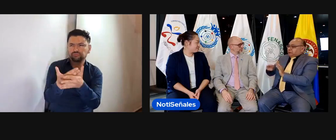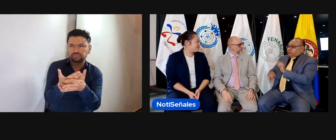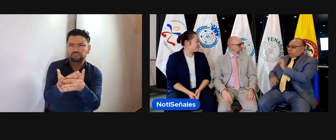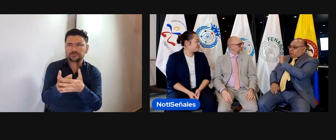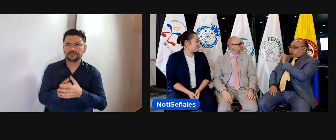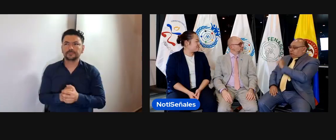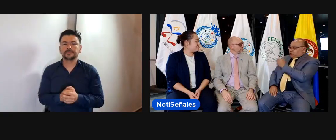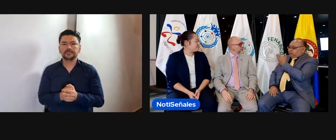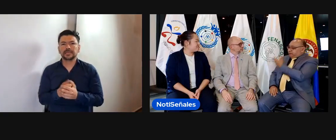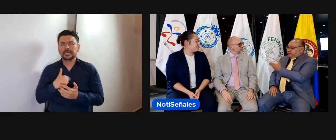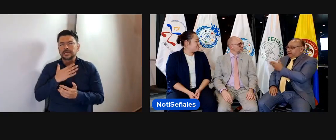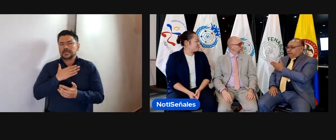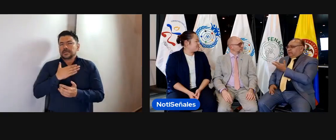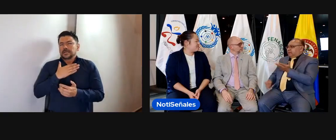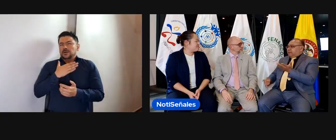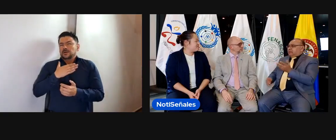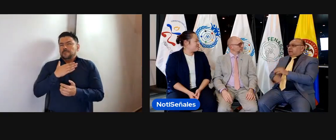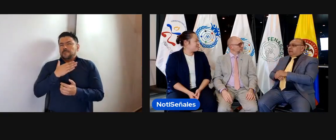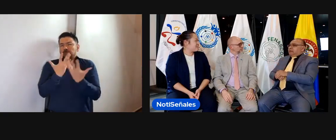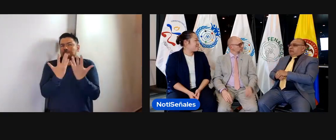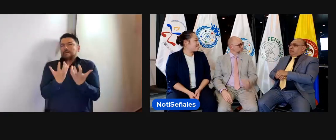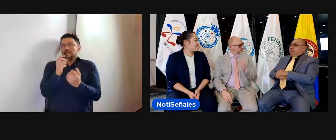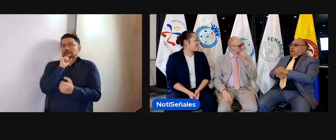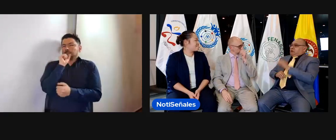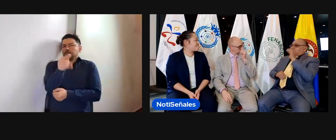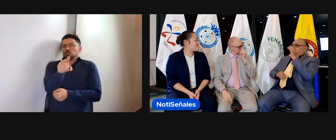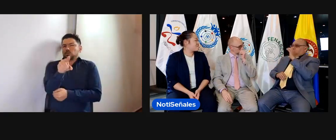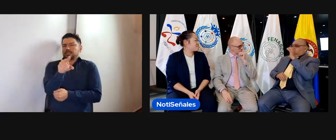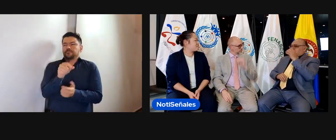con estos campamentos. Yo quiero hacerle otra pregunta Joe.